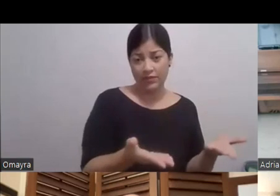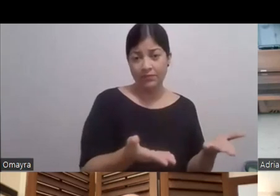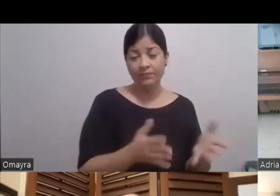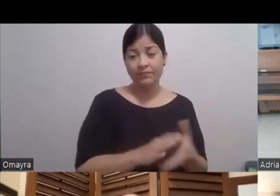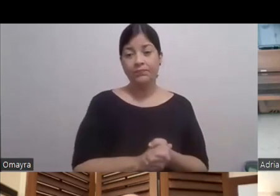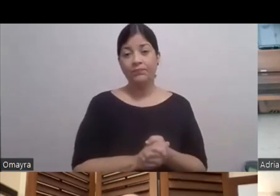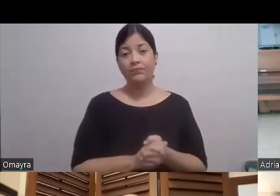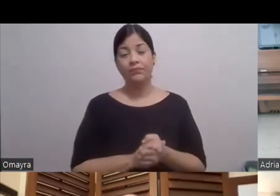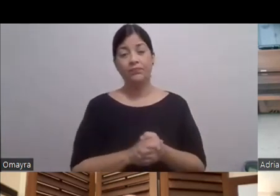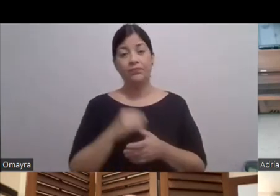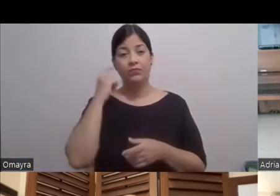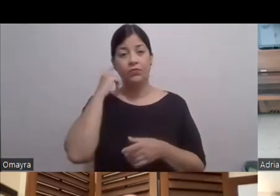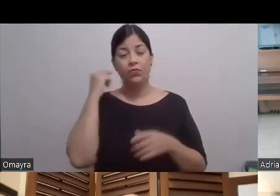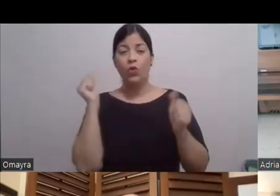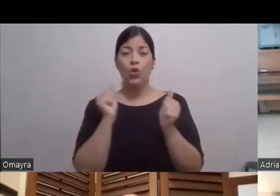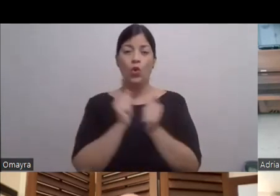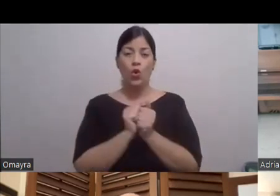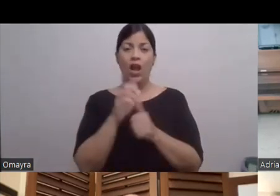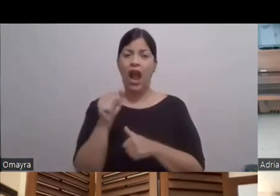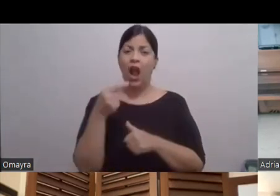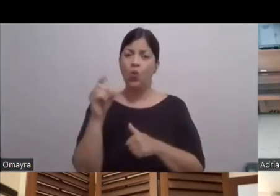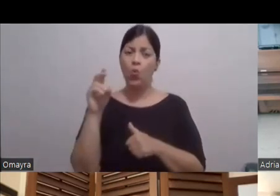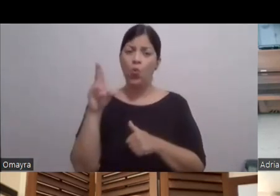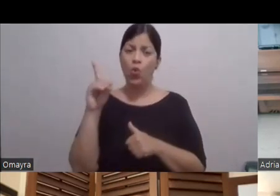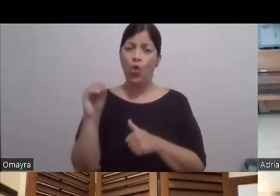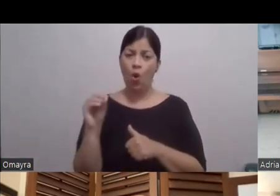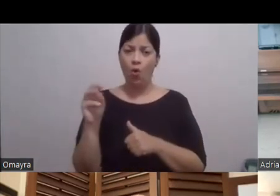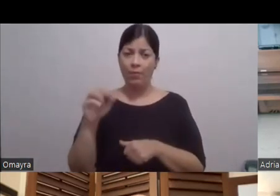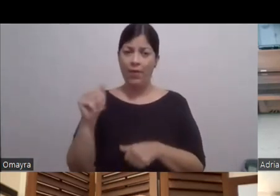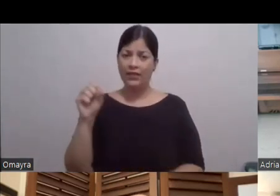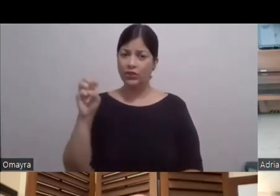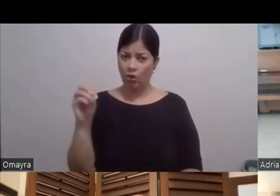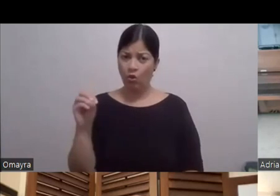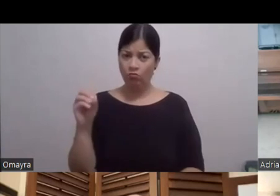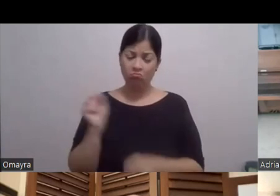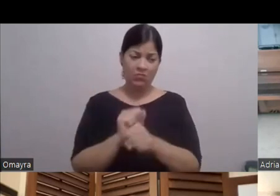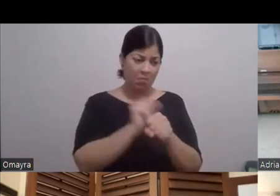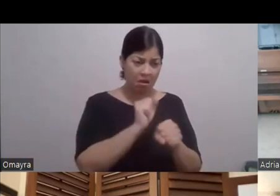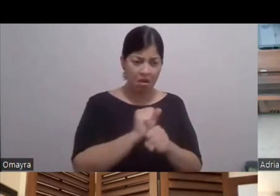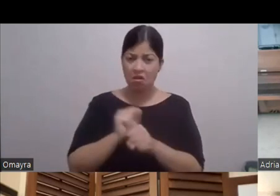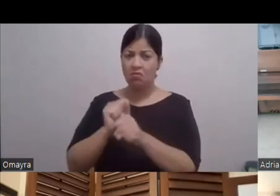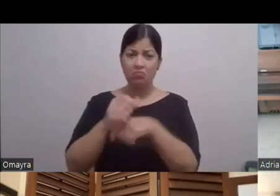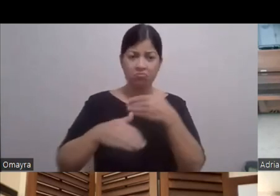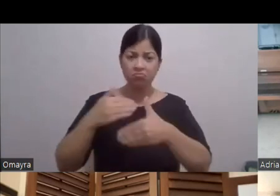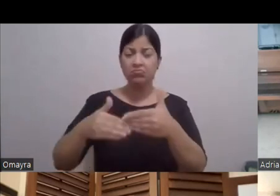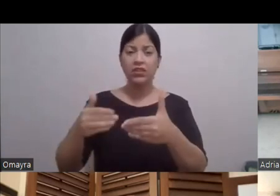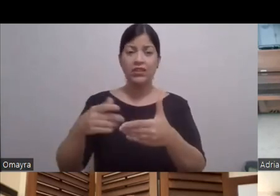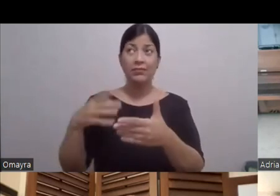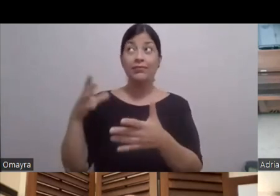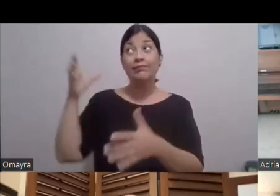Con Con Abudo Mazó Que estuvo produciendo Unos unitarios Y me trajeron acá A trabajar Este